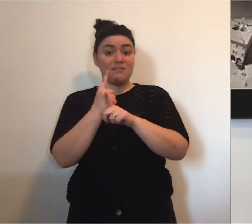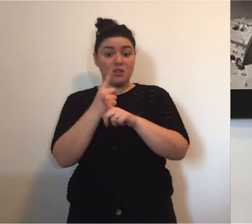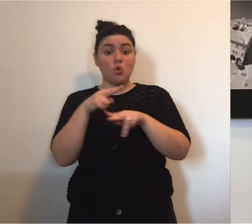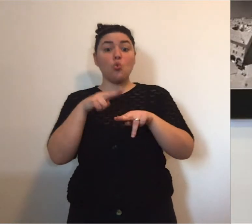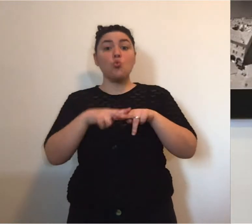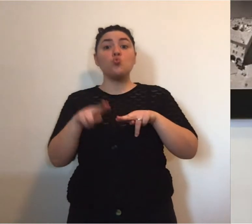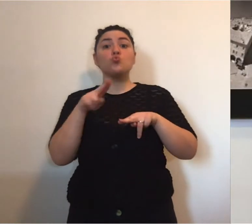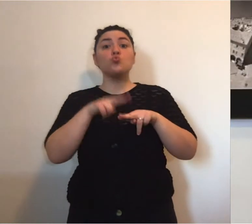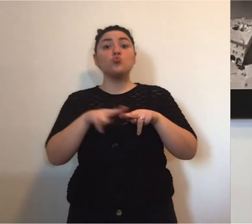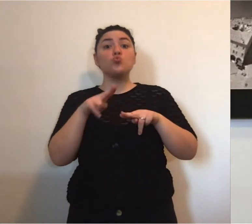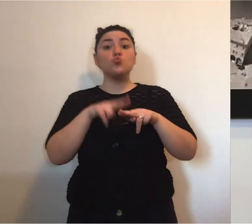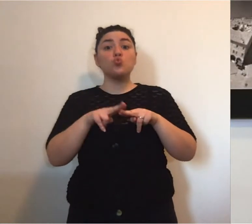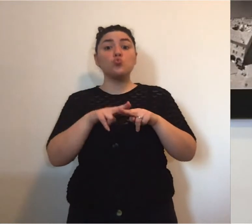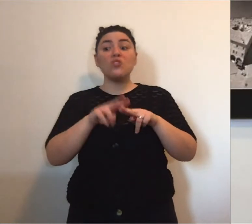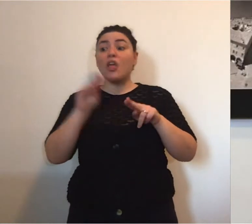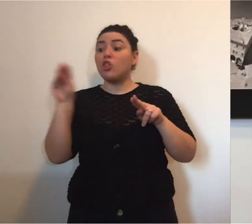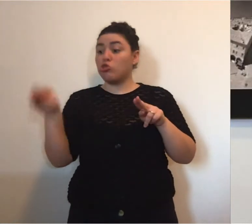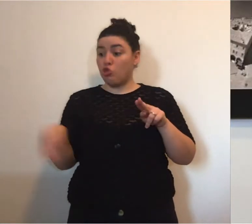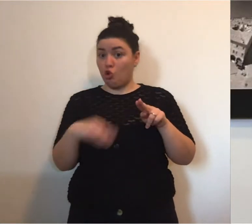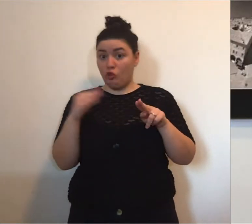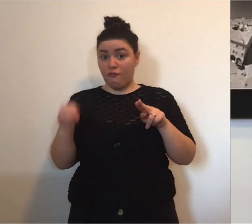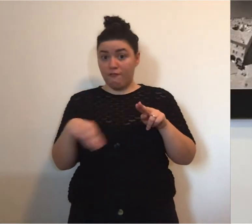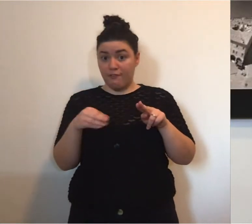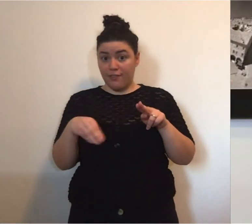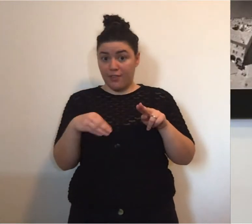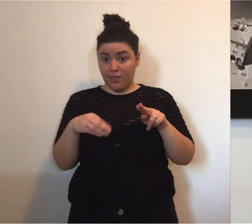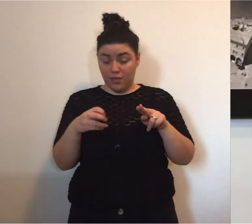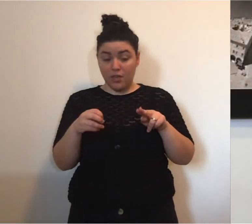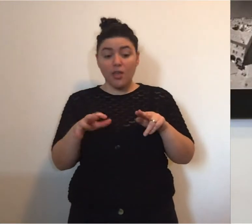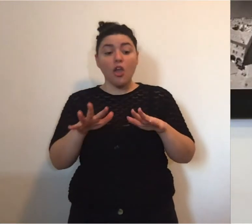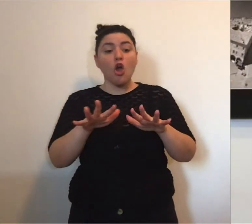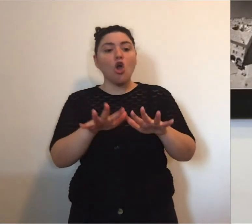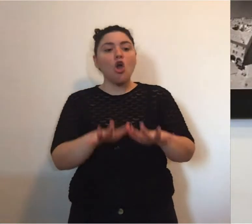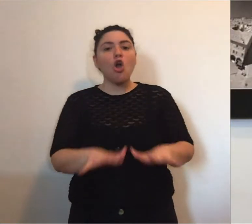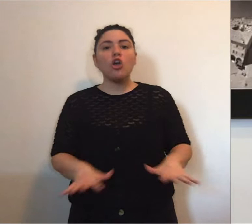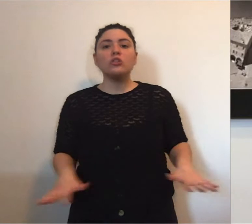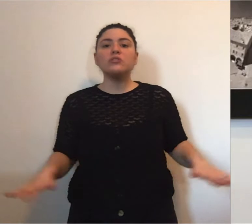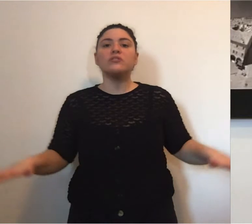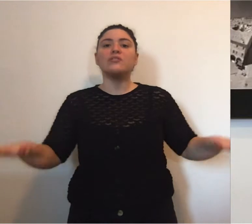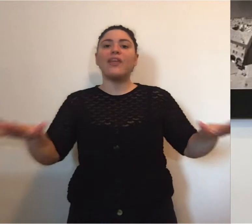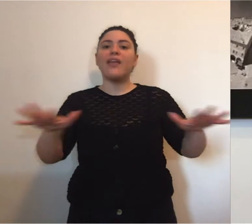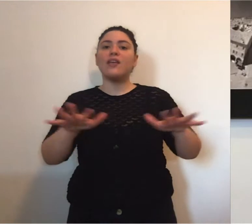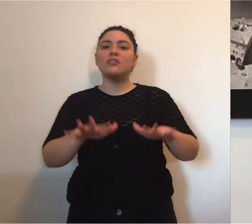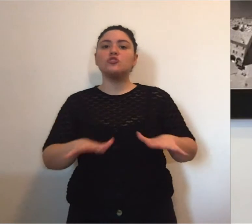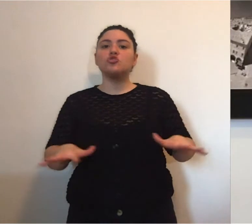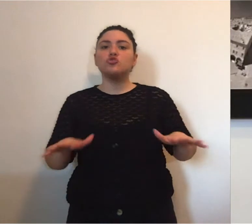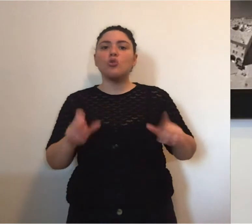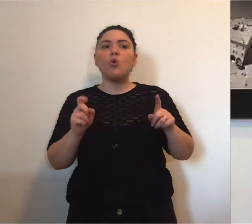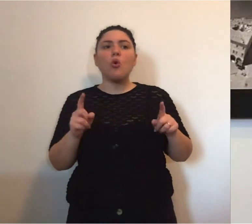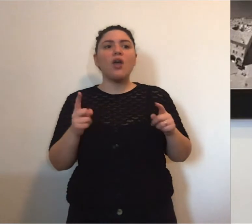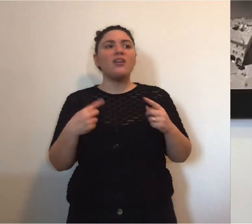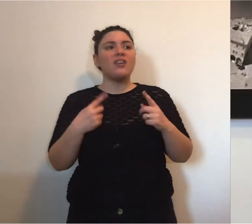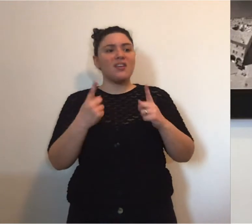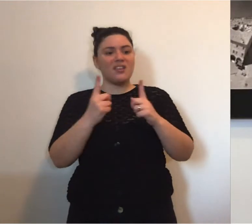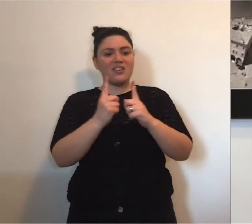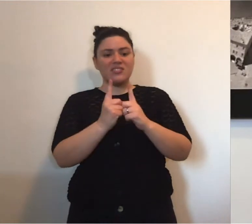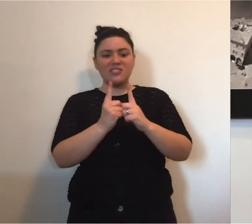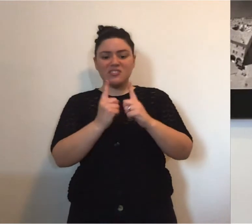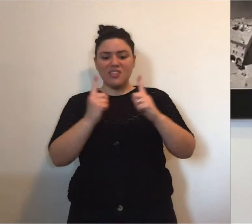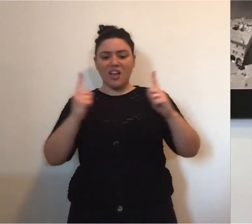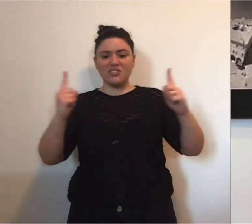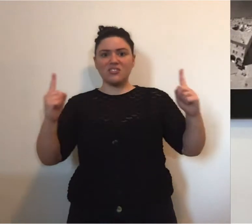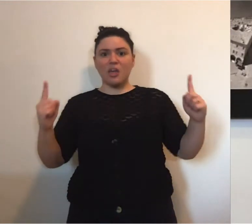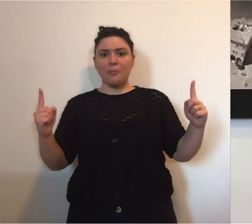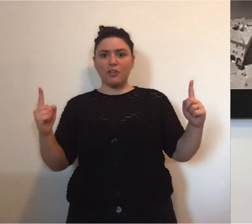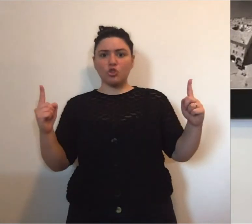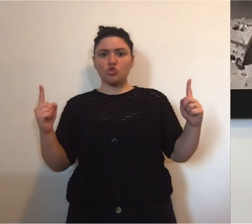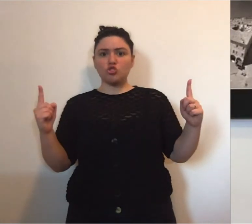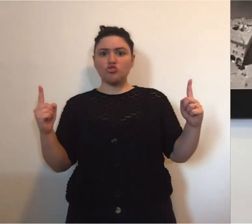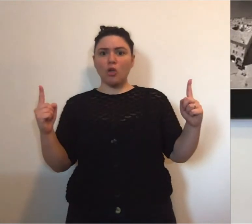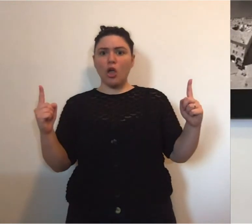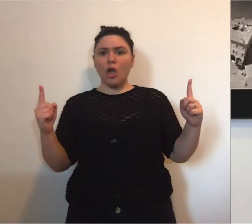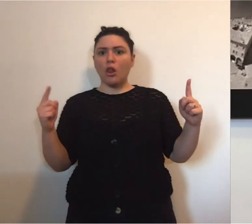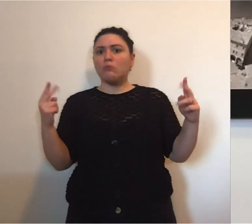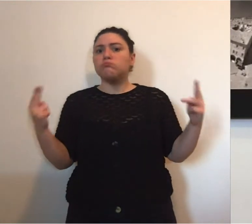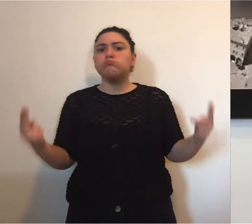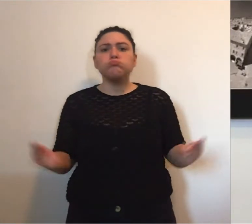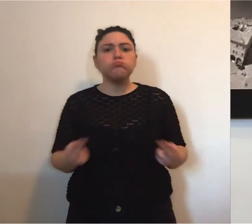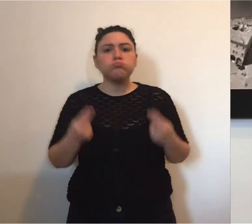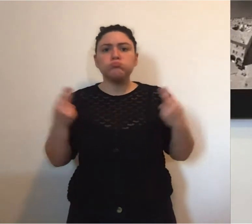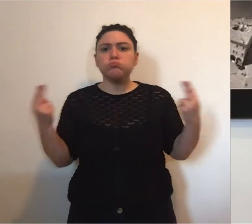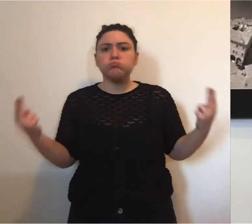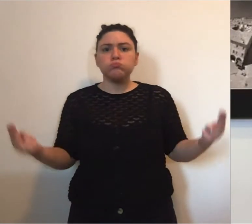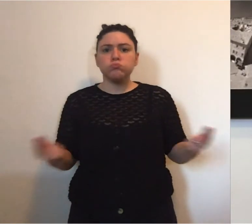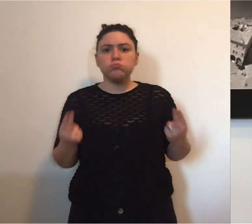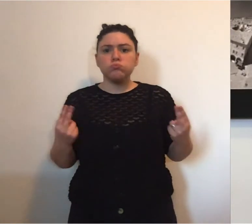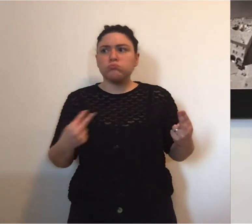utilizzate in quei contesti dove non si può mantenere il famoso distanziamento sociale,